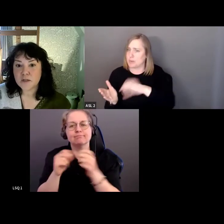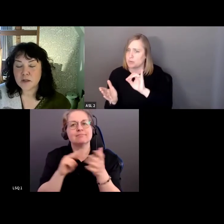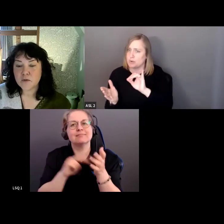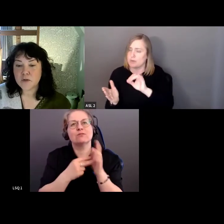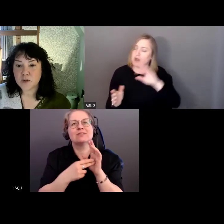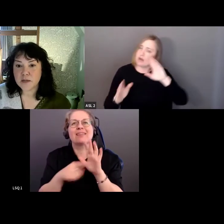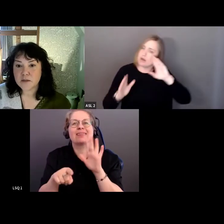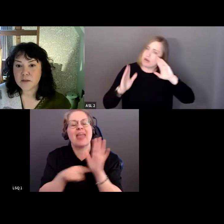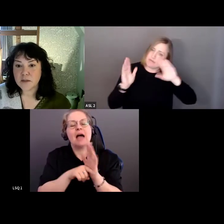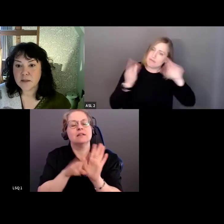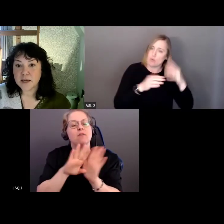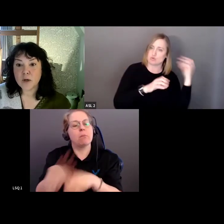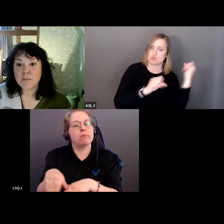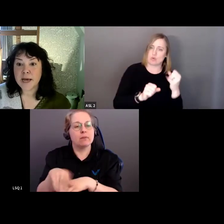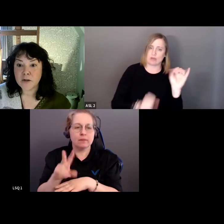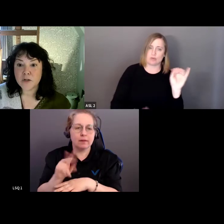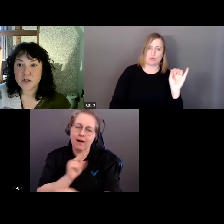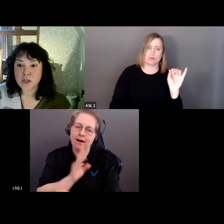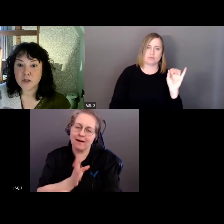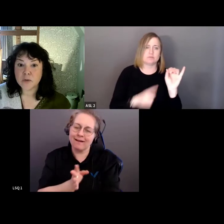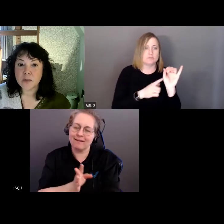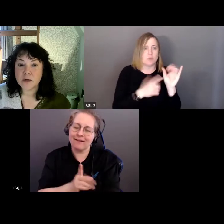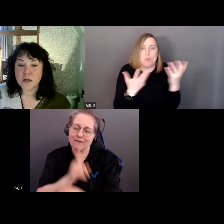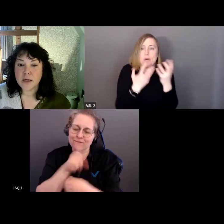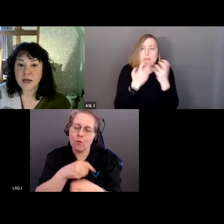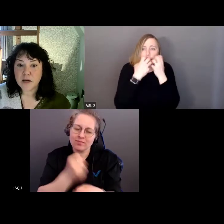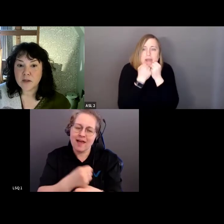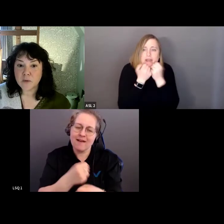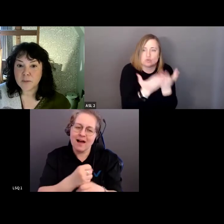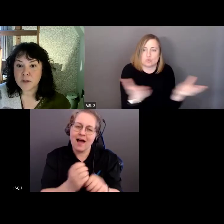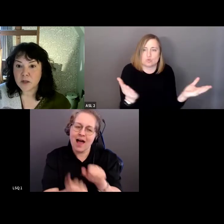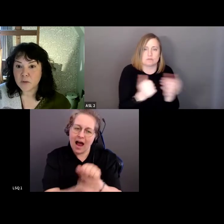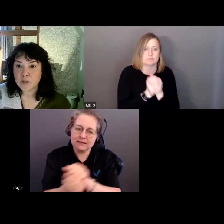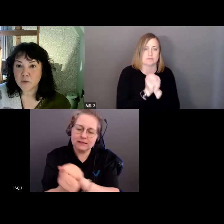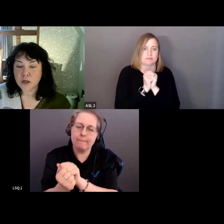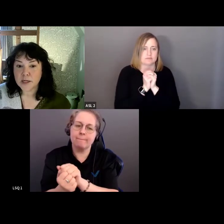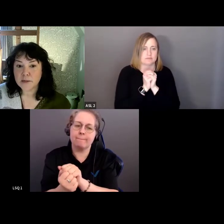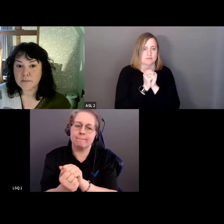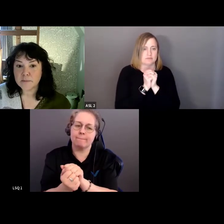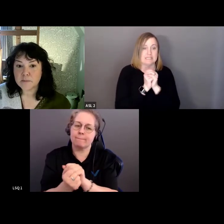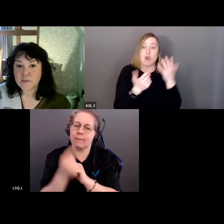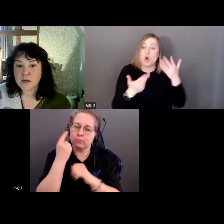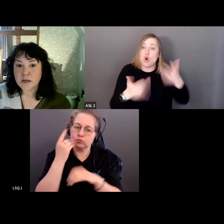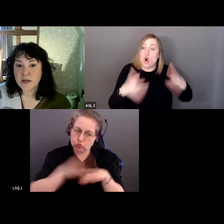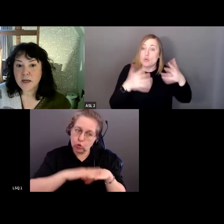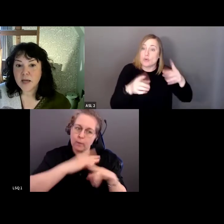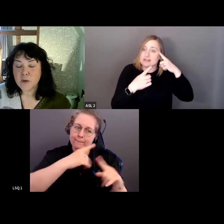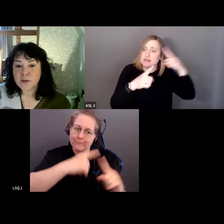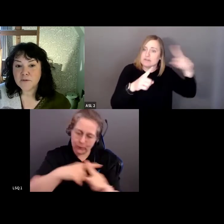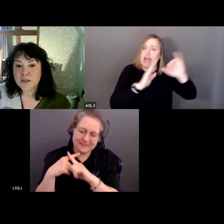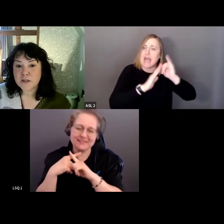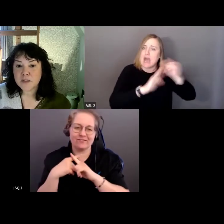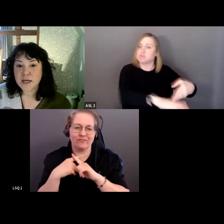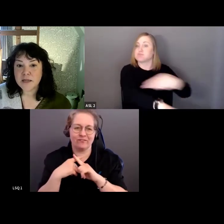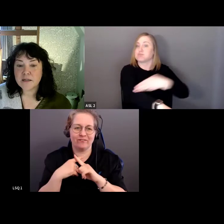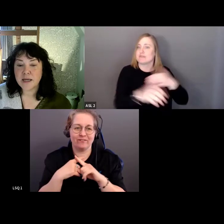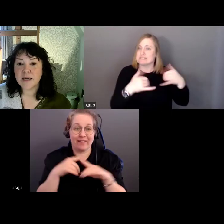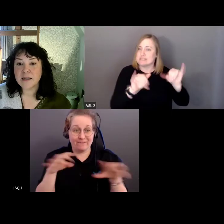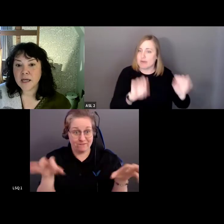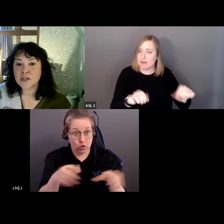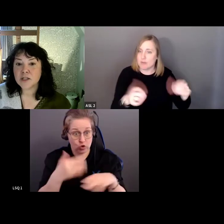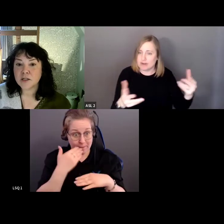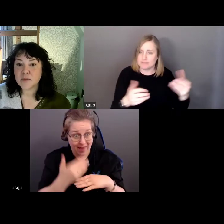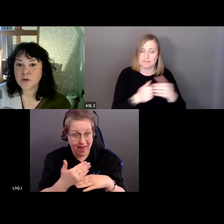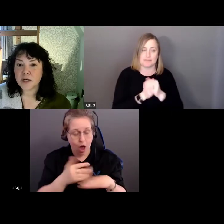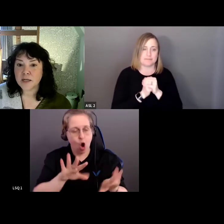qui est négatif. Mais il faut quand même travailler aussi sur ce qui est positif, c'est-à-dire ce qui fonctionne bien. Comment